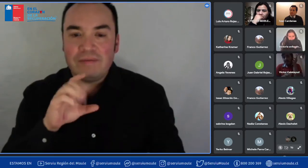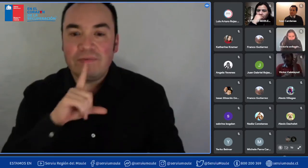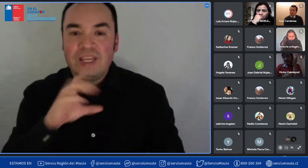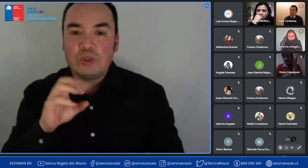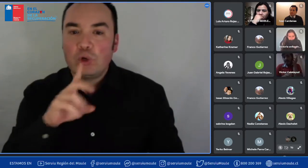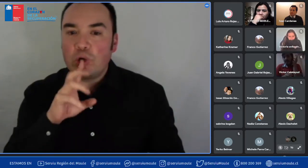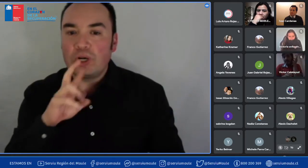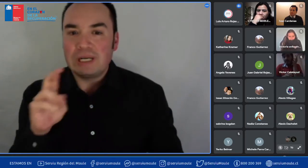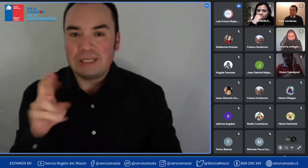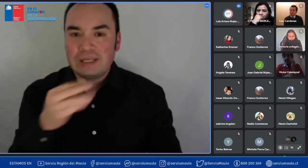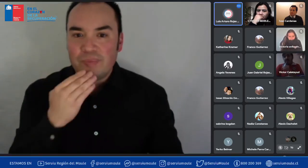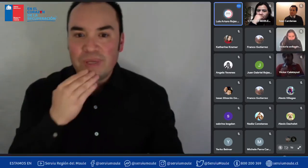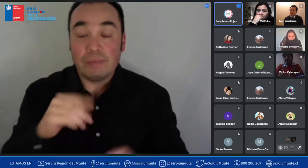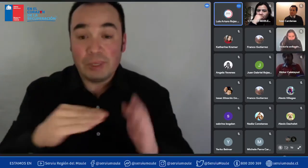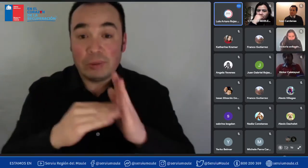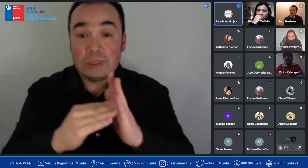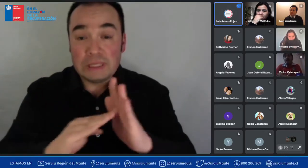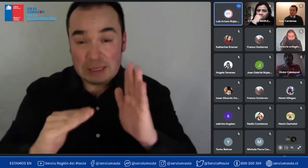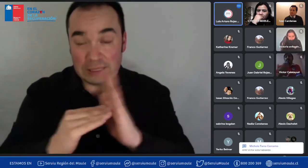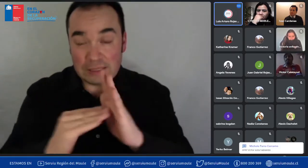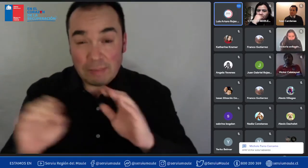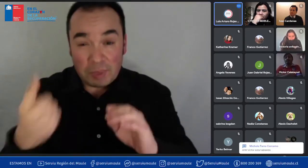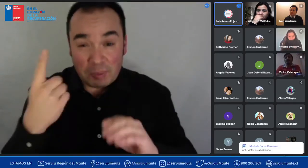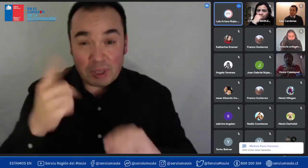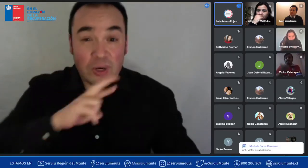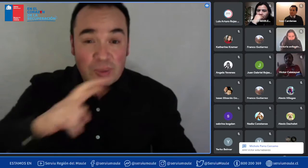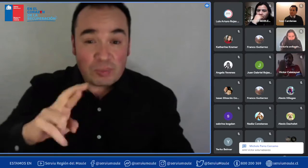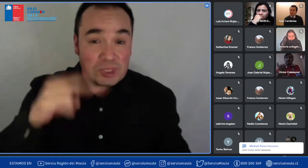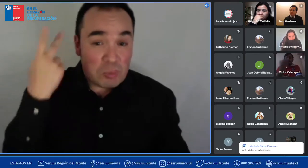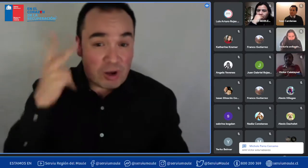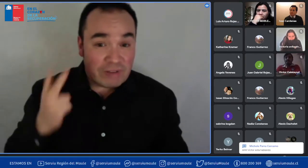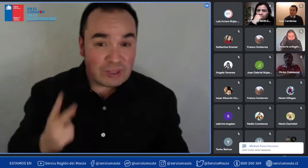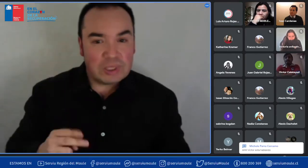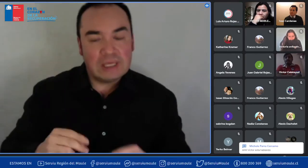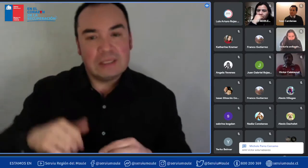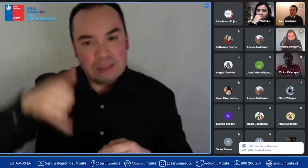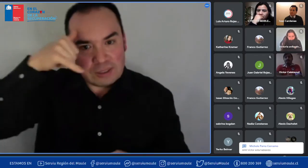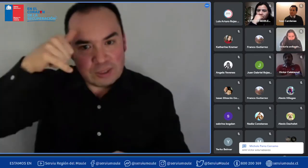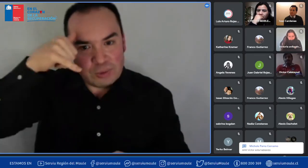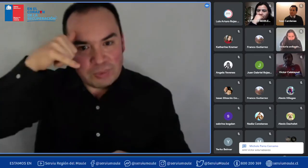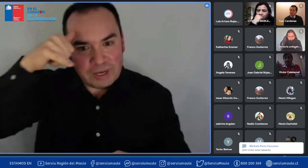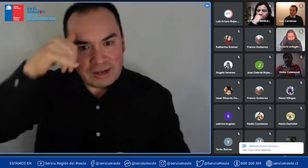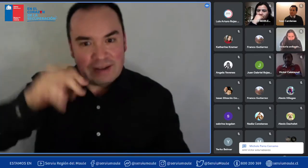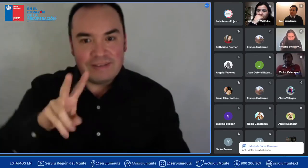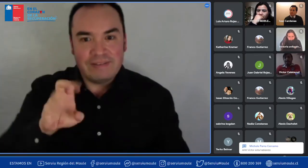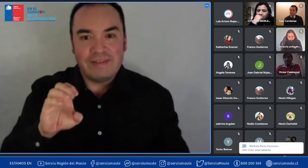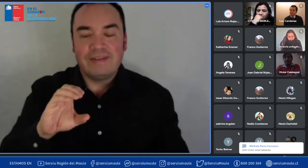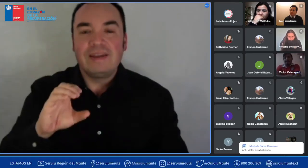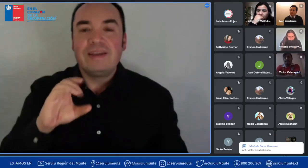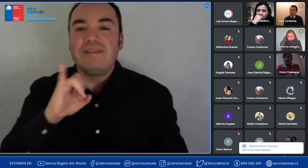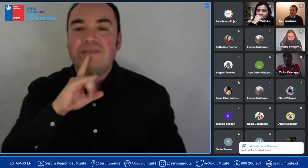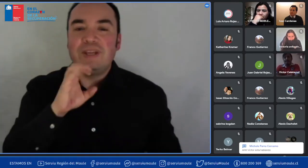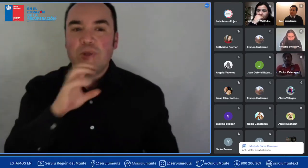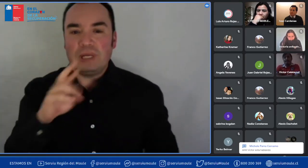primero le respondemos a Victoria disculpa Víctor que casi son tocayos